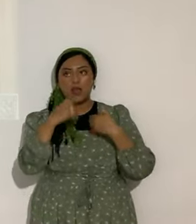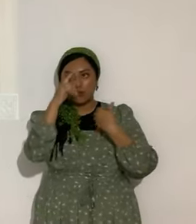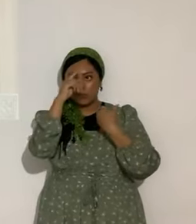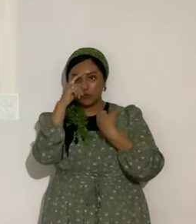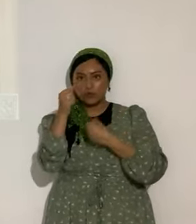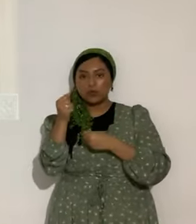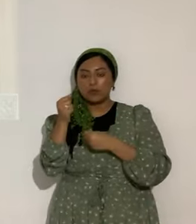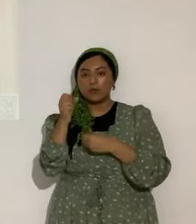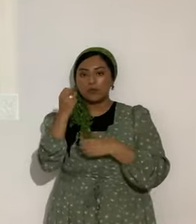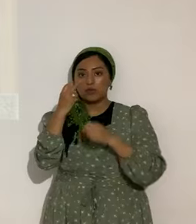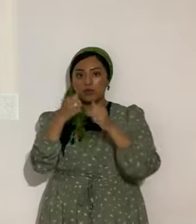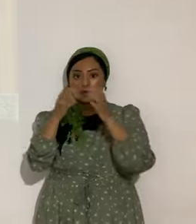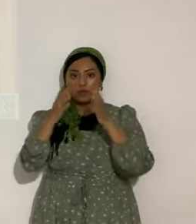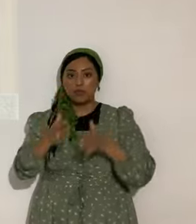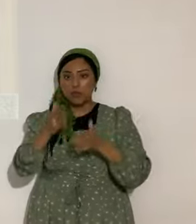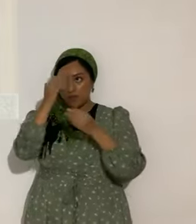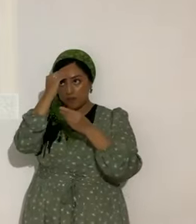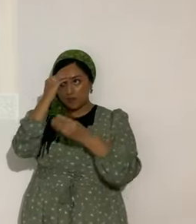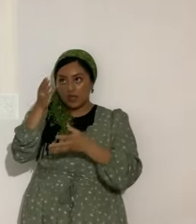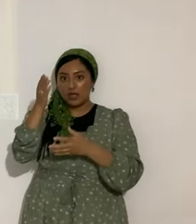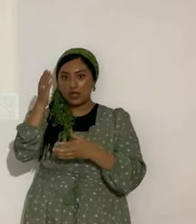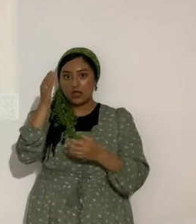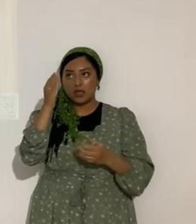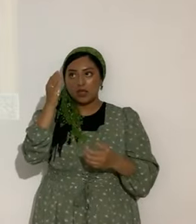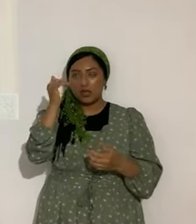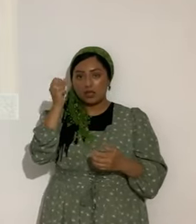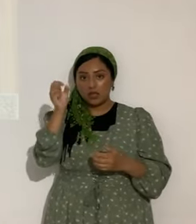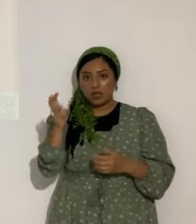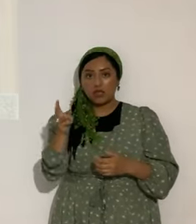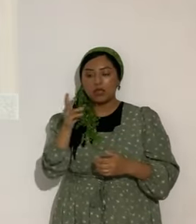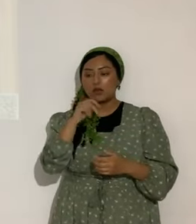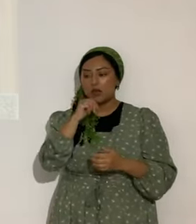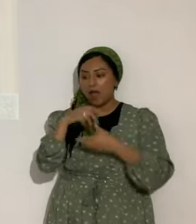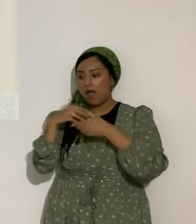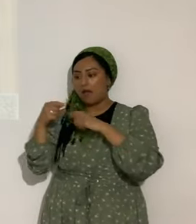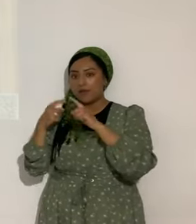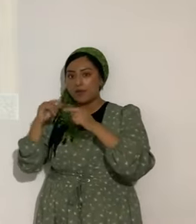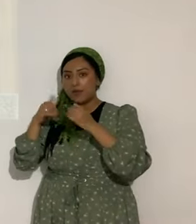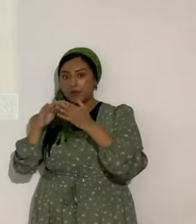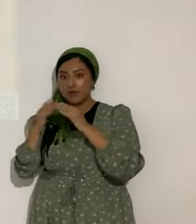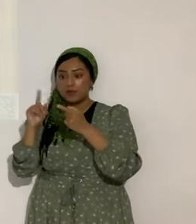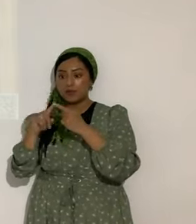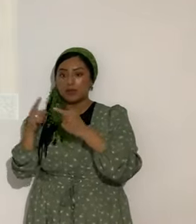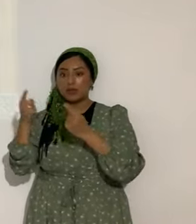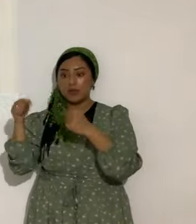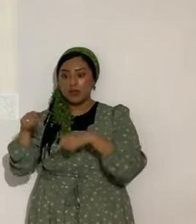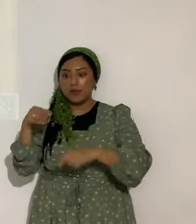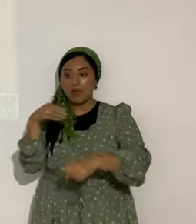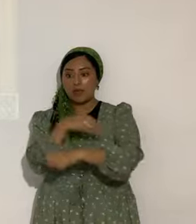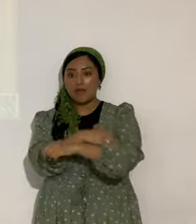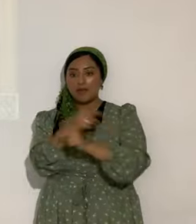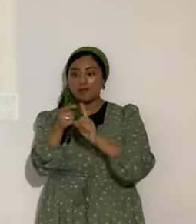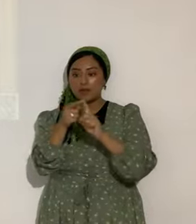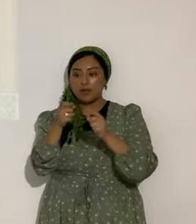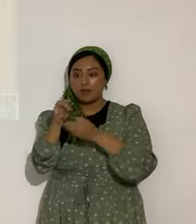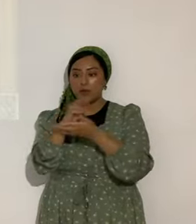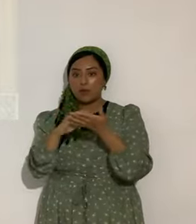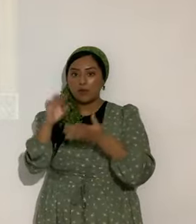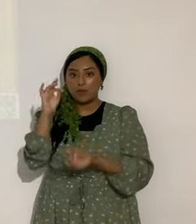apóstoles. Obedecieron al Eterno. Yahshua. No se fueron de Jerusalén. Hasta que vino el poder del Guayacodes. Ahora. No